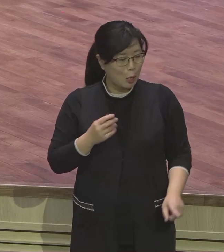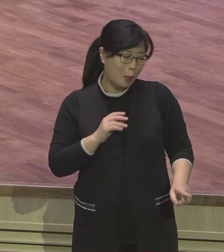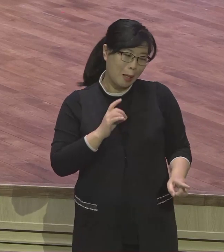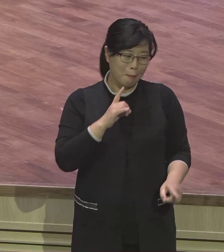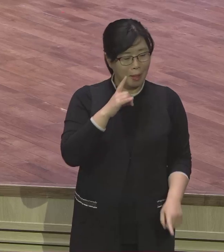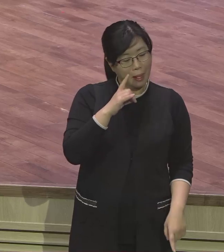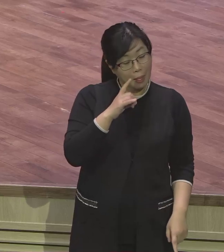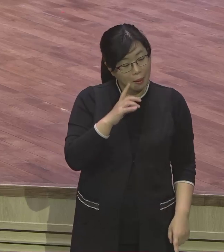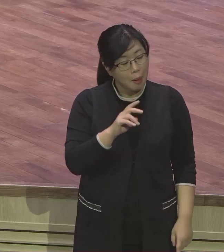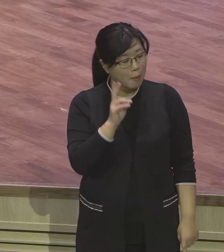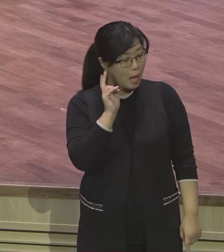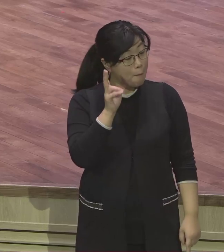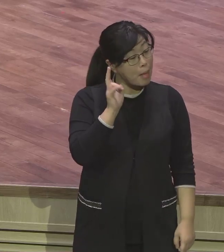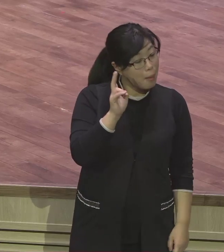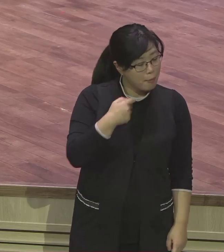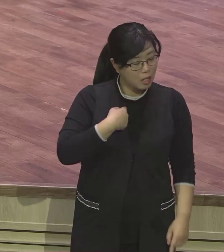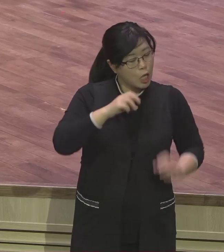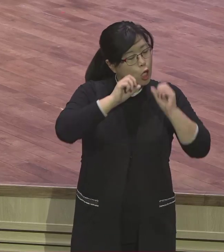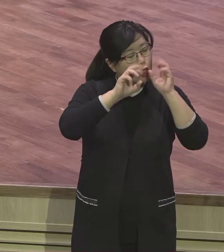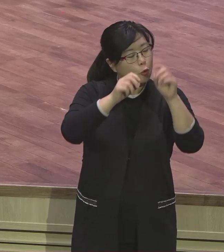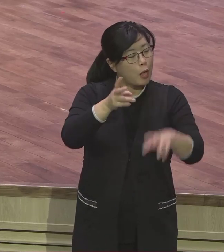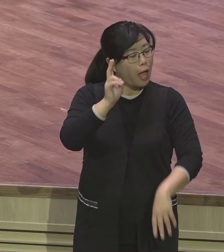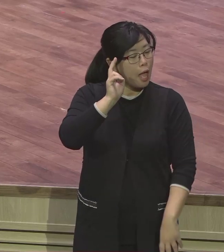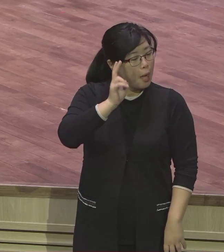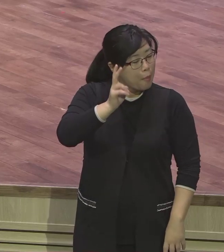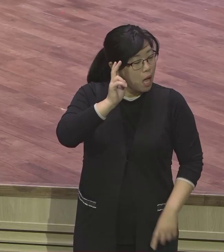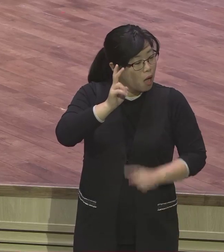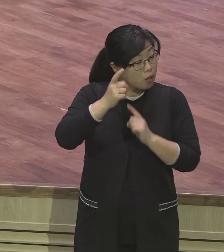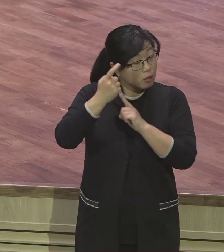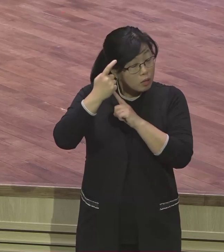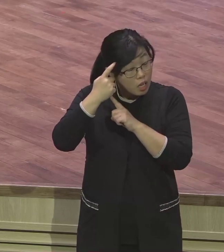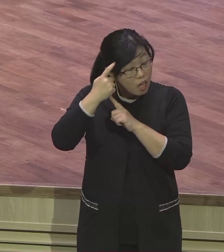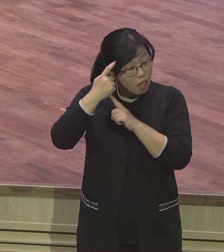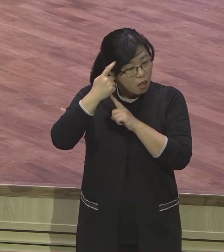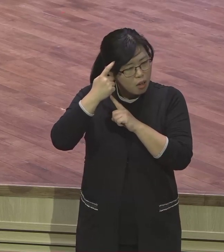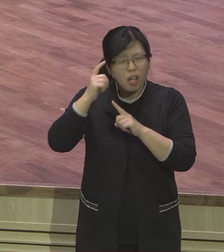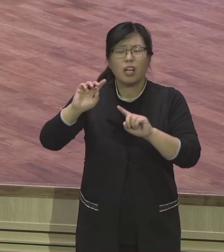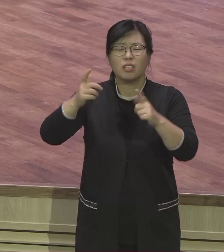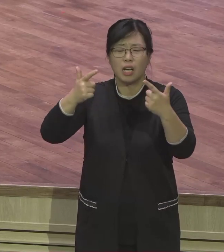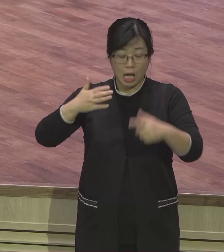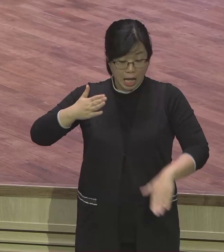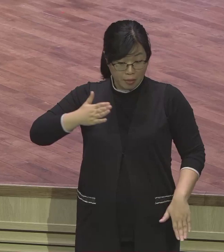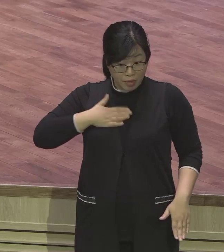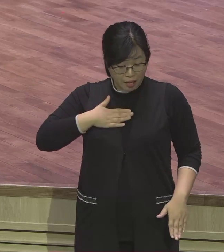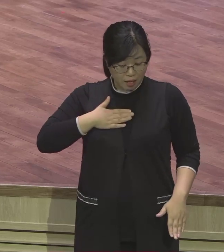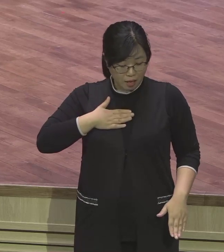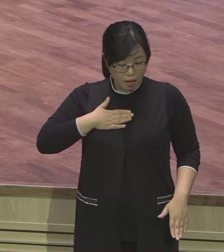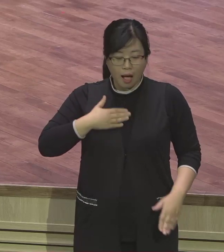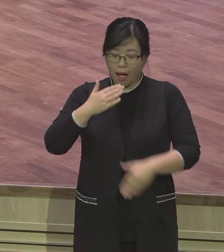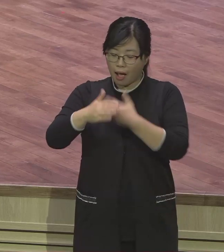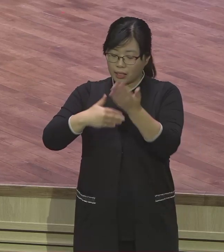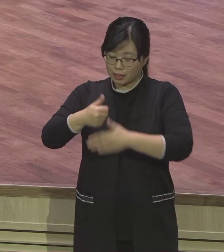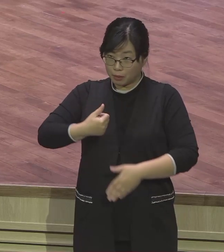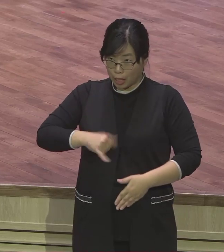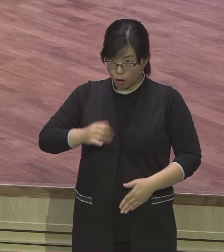4천만 순들이 3, 7, 4 모든 것이 하나님 거기에 있단 말이에요. 주눅기 말씀을 통해서 우리 영원계의 모든 성도들은